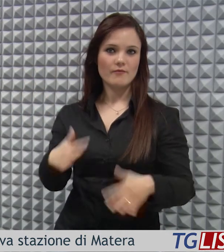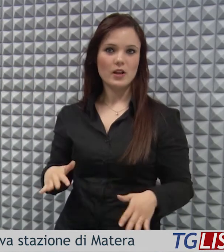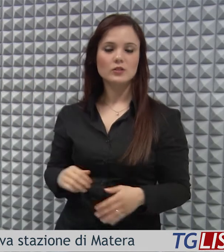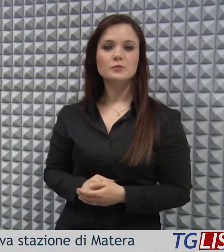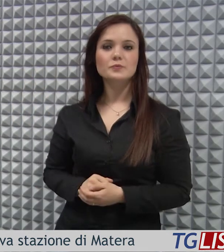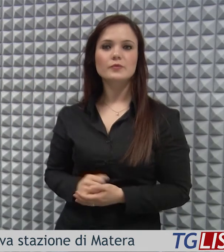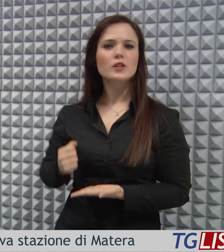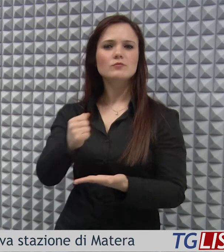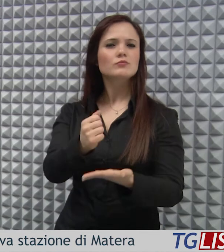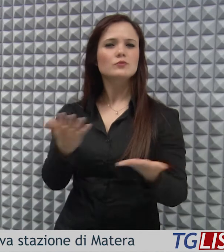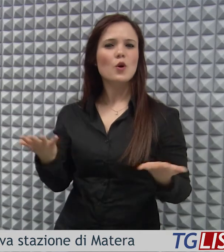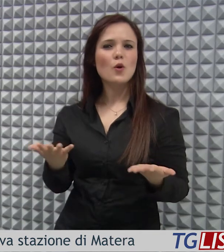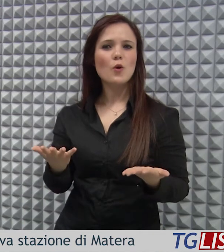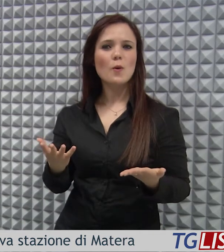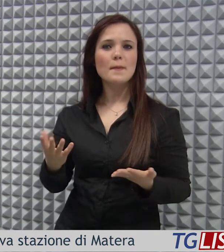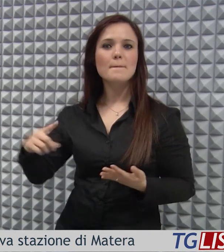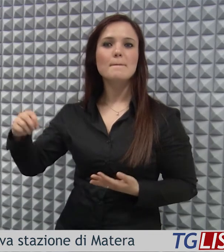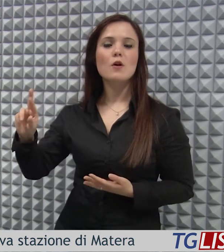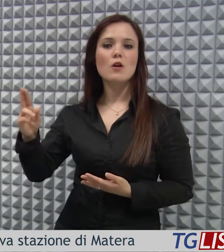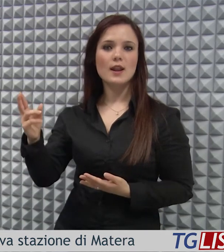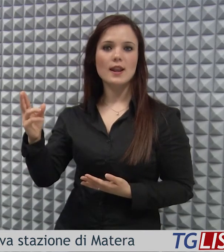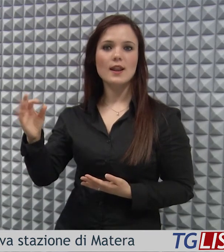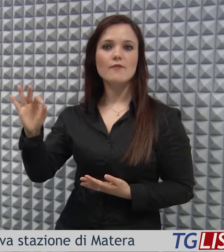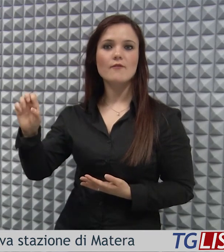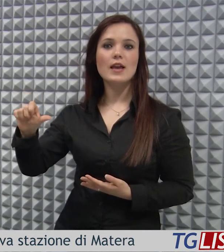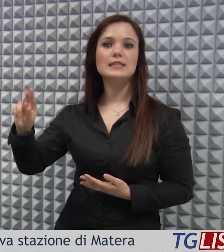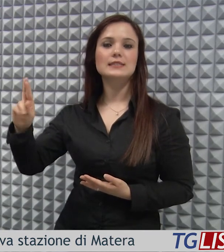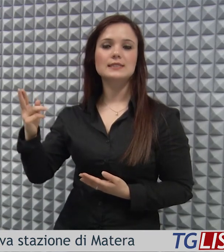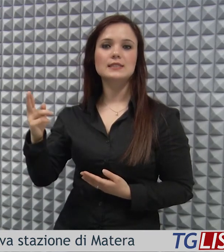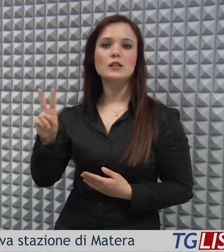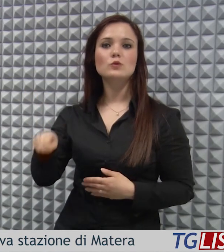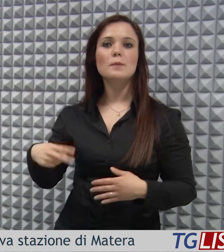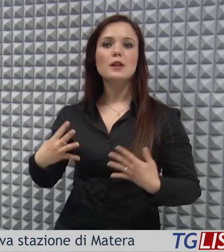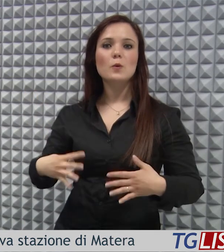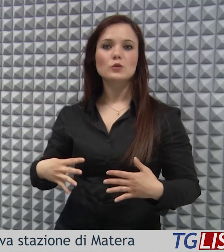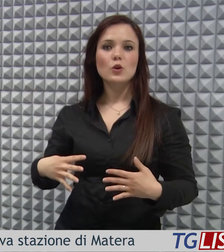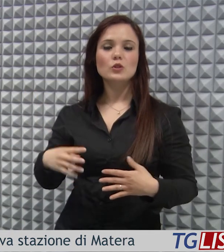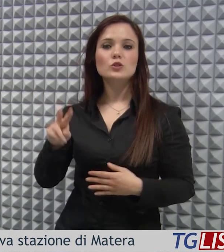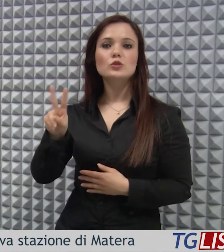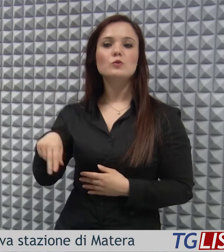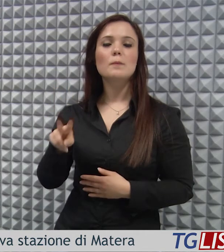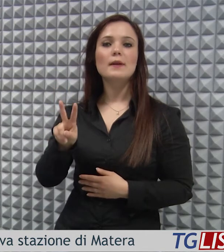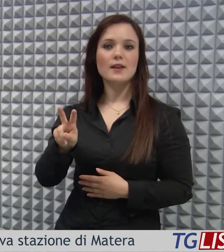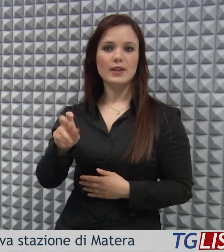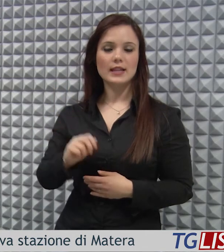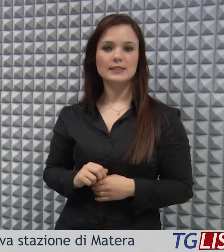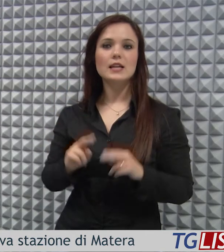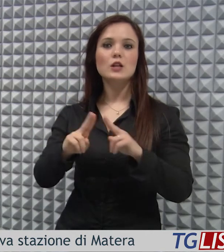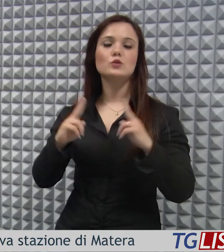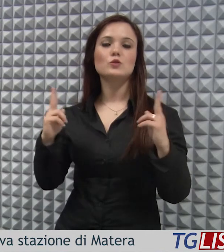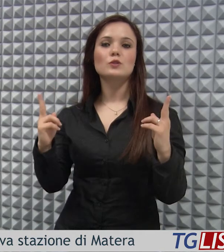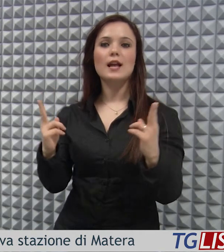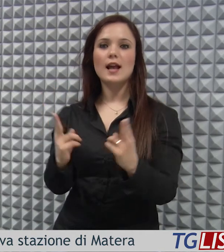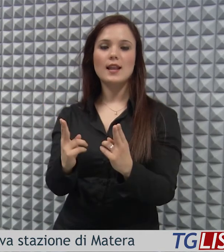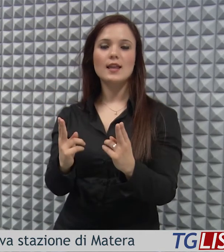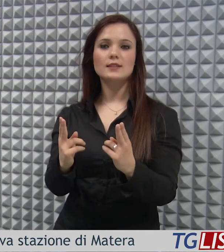attraverso il PORFESR 2014-2020 per un